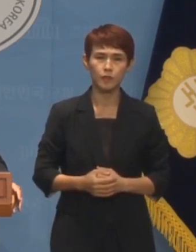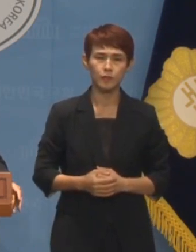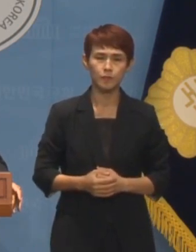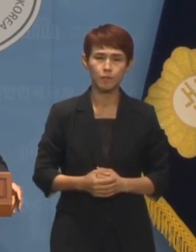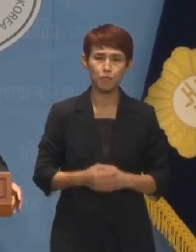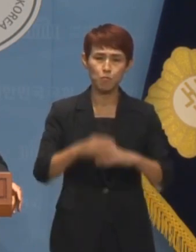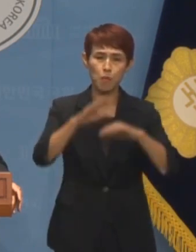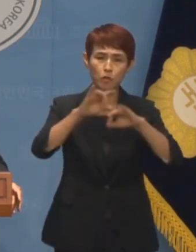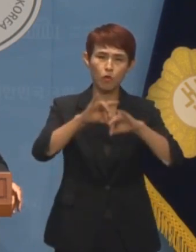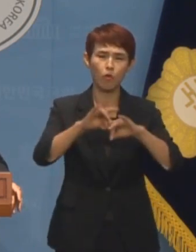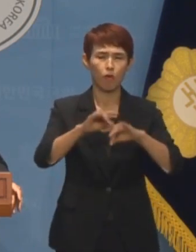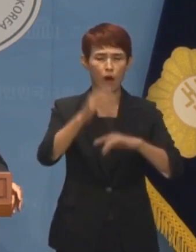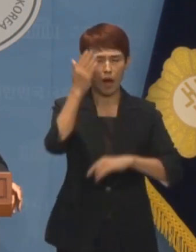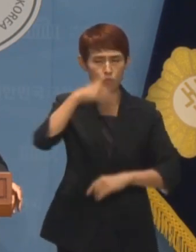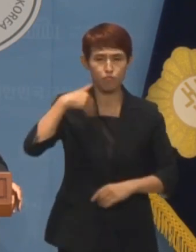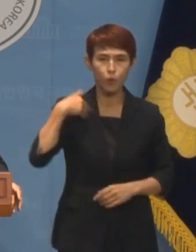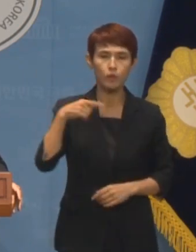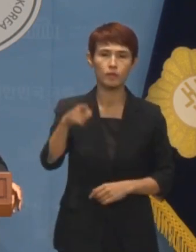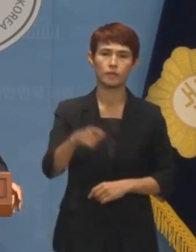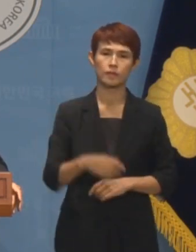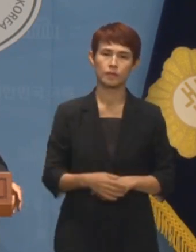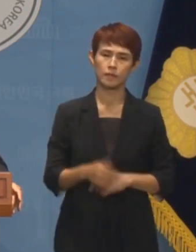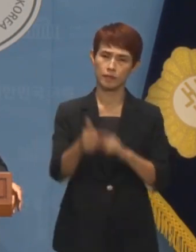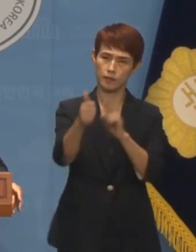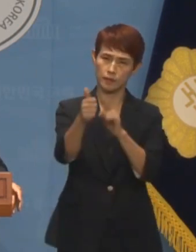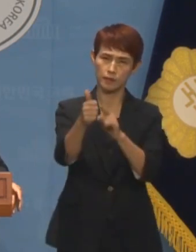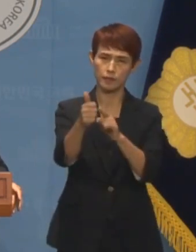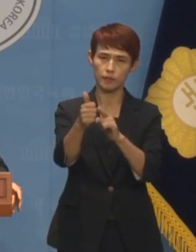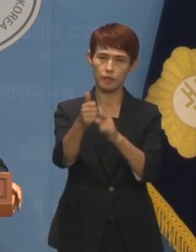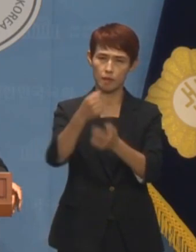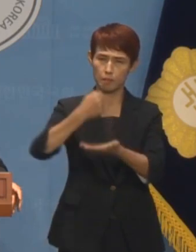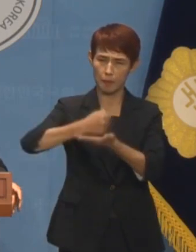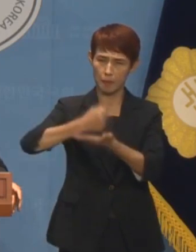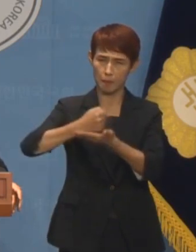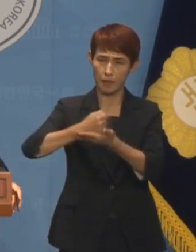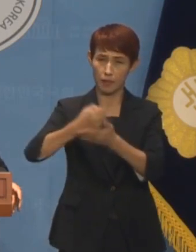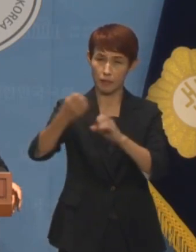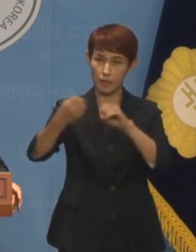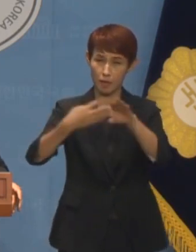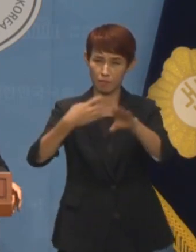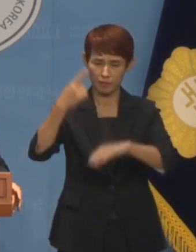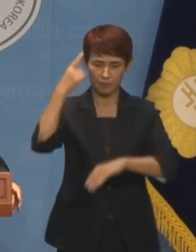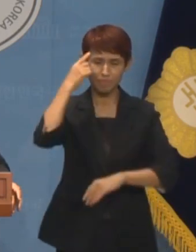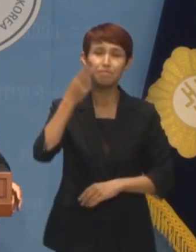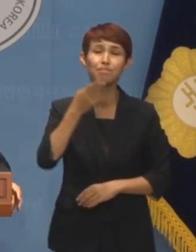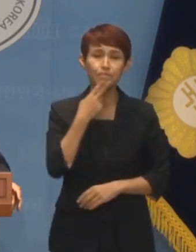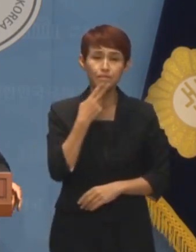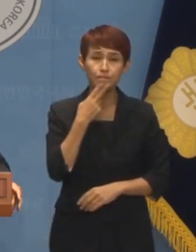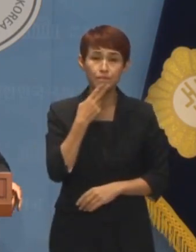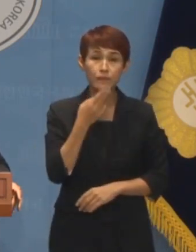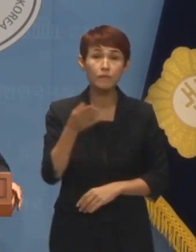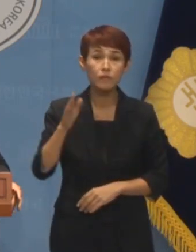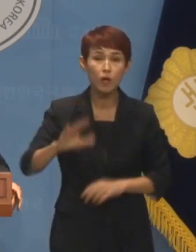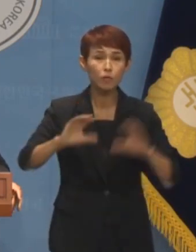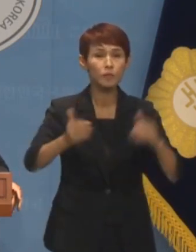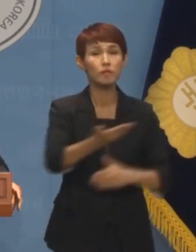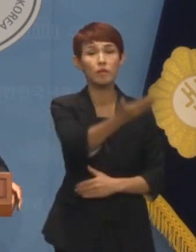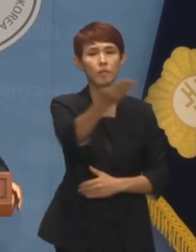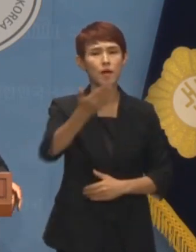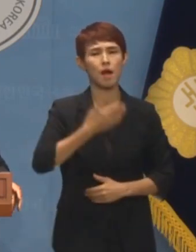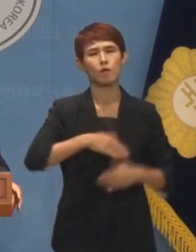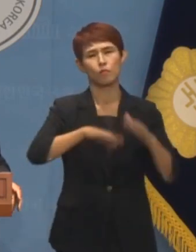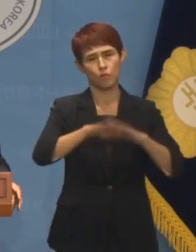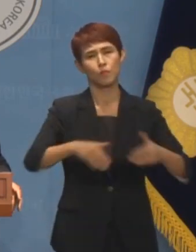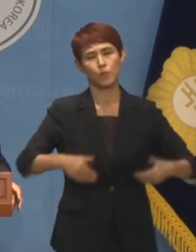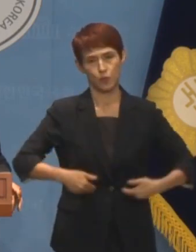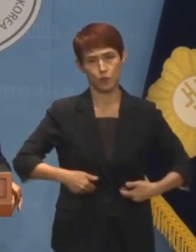방송 문외한 직무대행의 궤변에 하나하나 답을 할 가치조차 없지만 국민 여러분은 아셔야